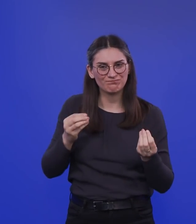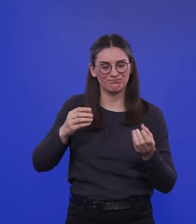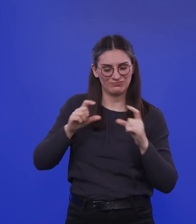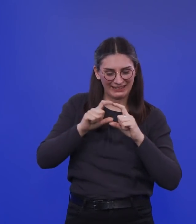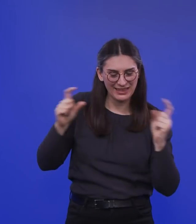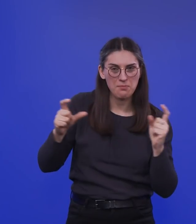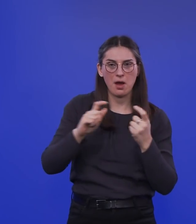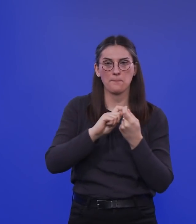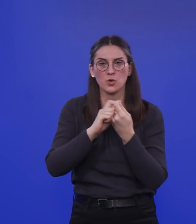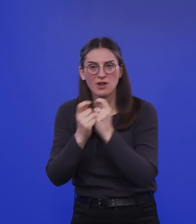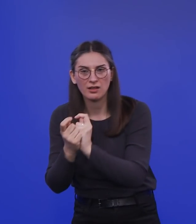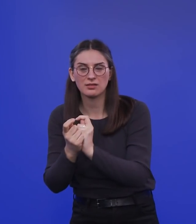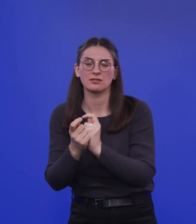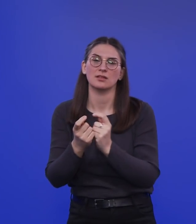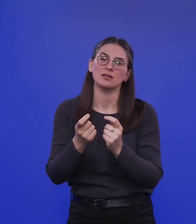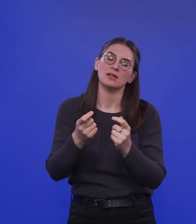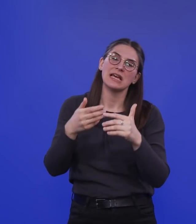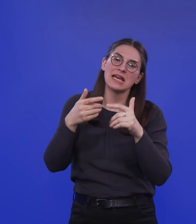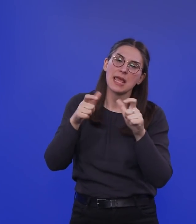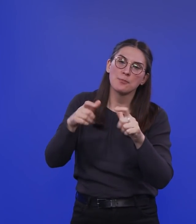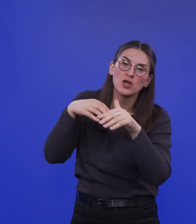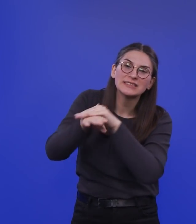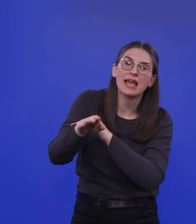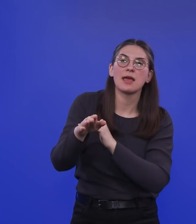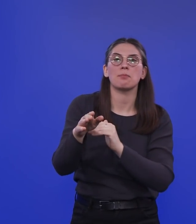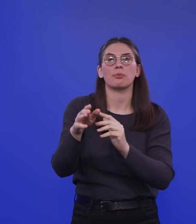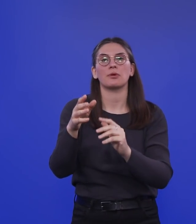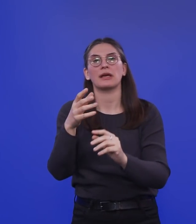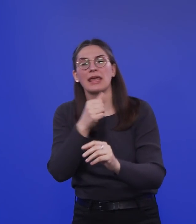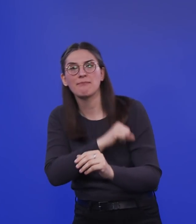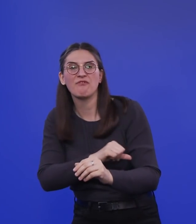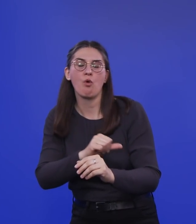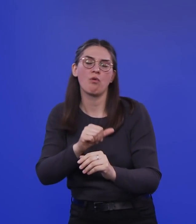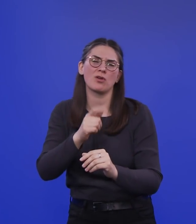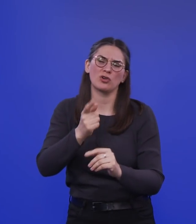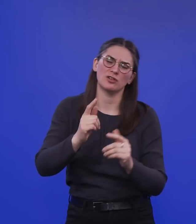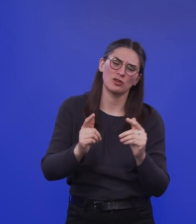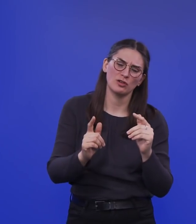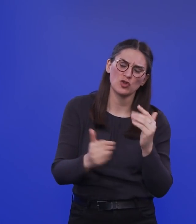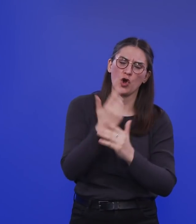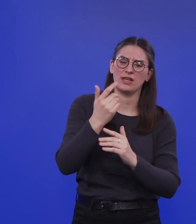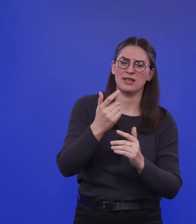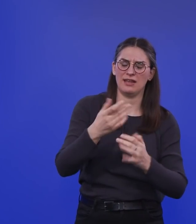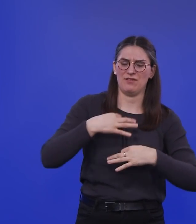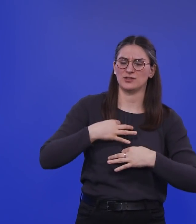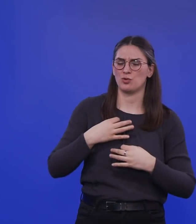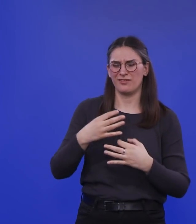Mutanten, mit der Frage nach Immun-Escape, mit den Impfungen und der Frage nach Reinfektionen finde ich das ganz aufschlussreich für das Hintergrundwissen.